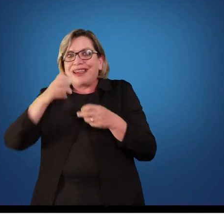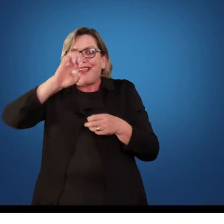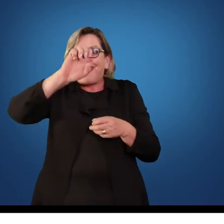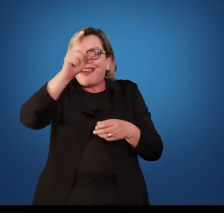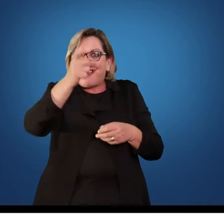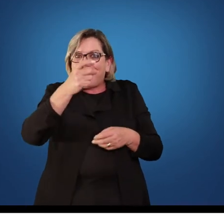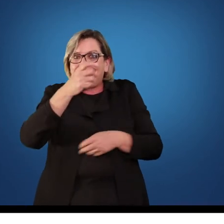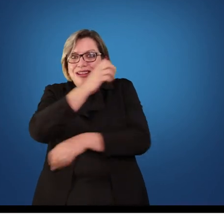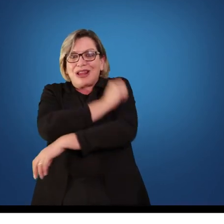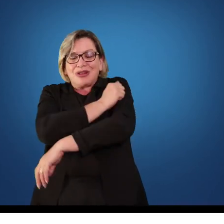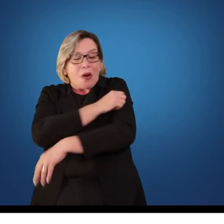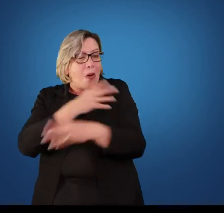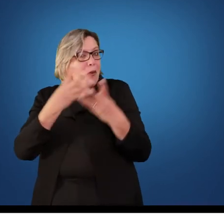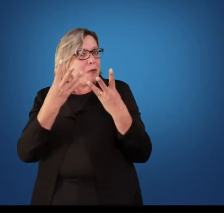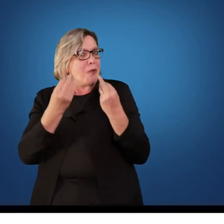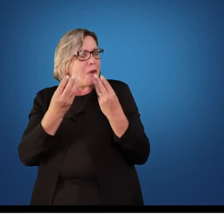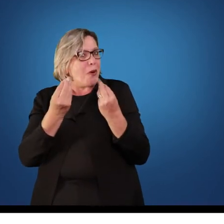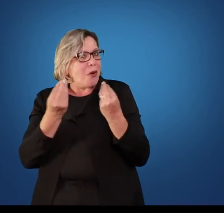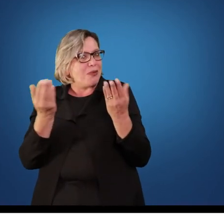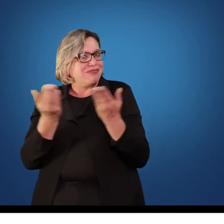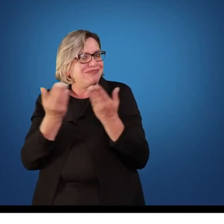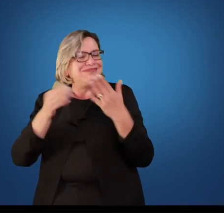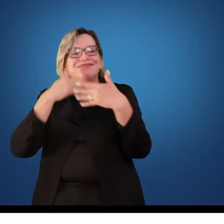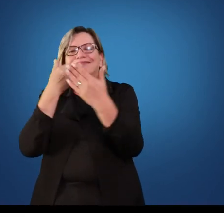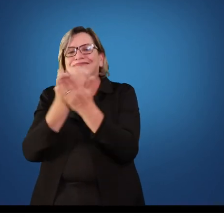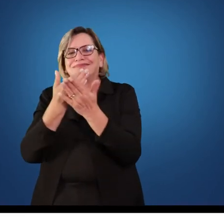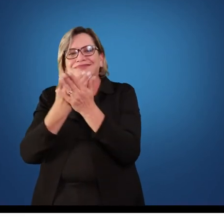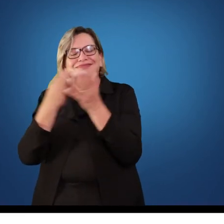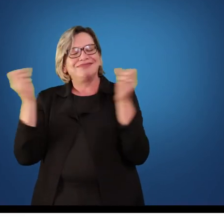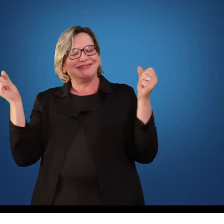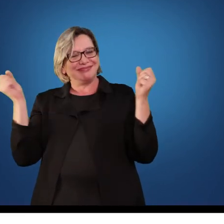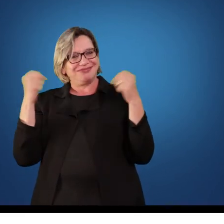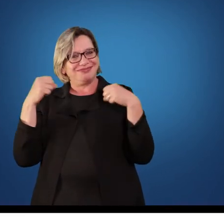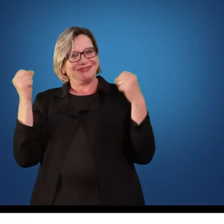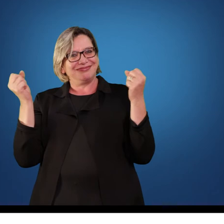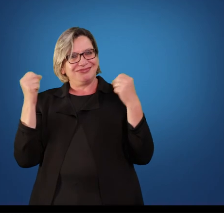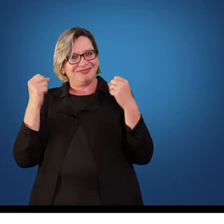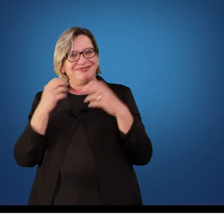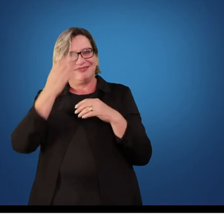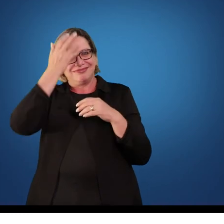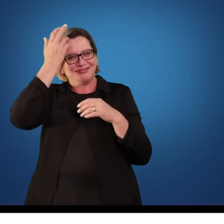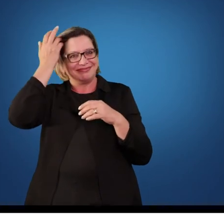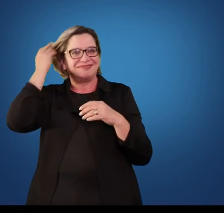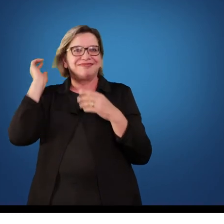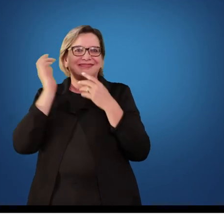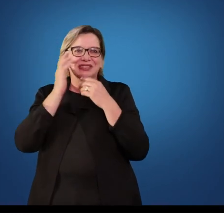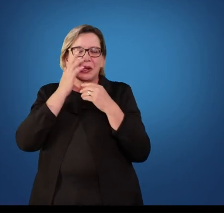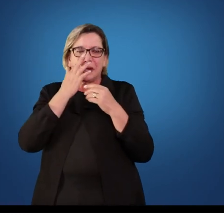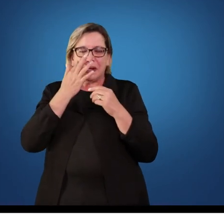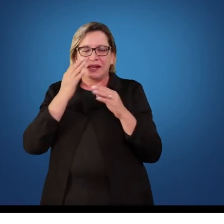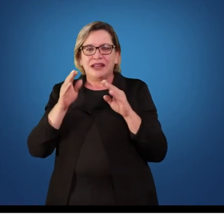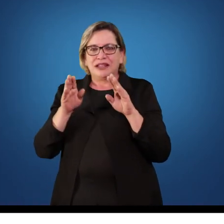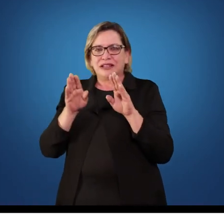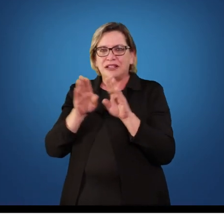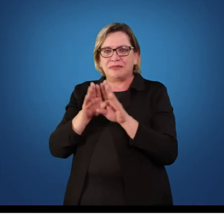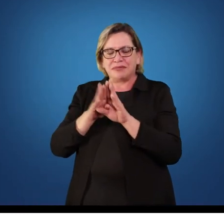uma história que você tem que construir todo dia. Professor, aí fica evidente que a construção do conhecimento é